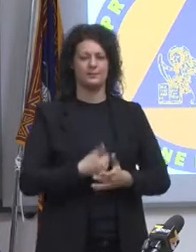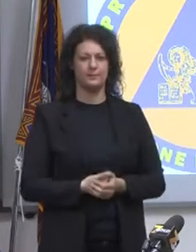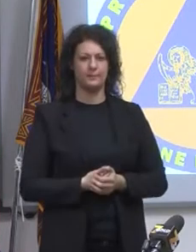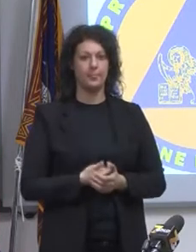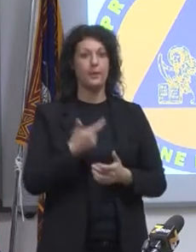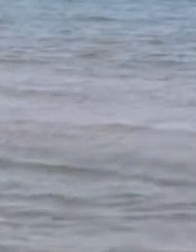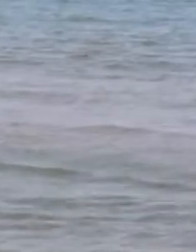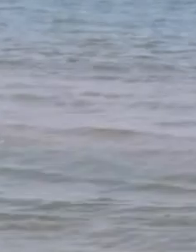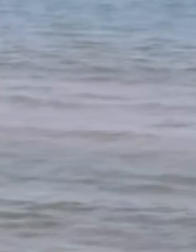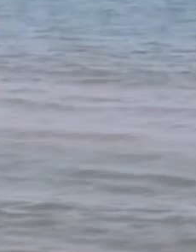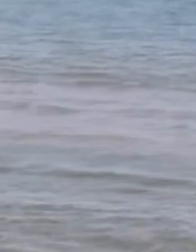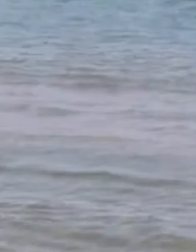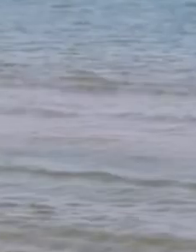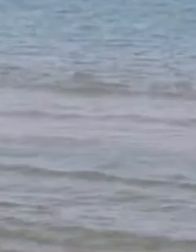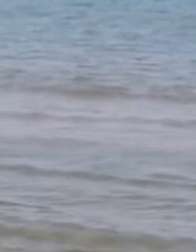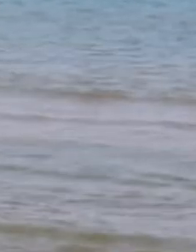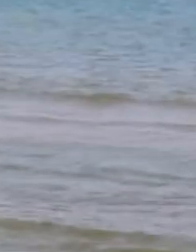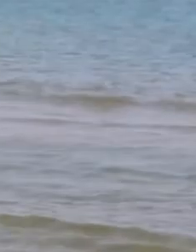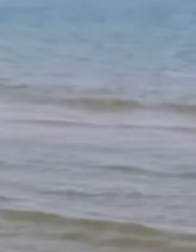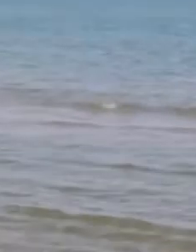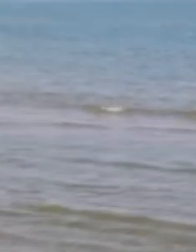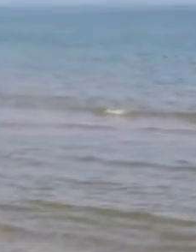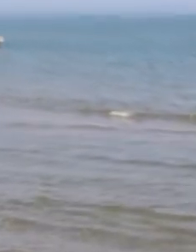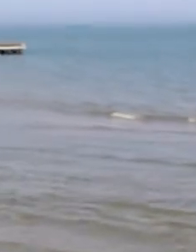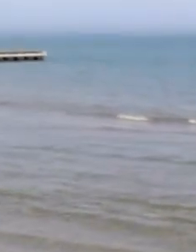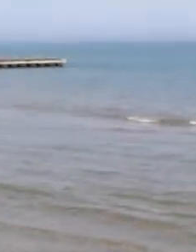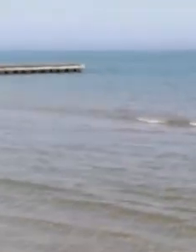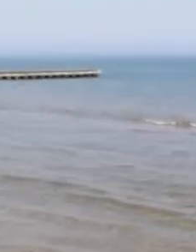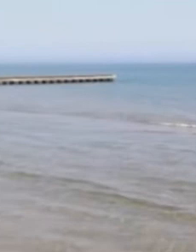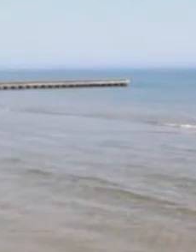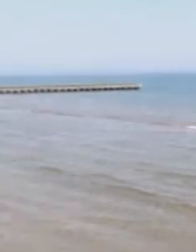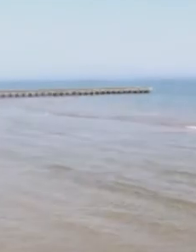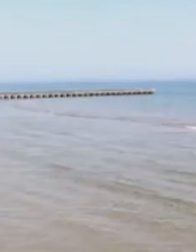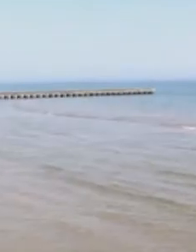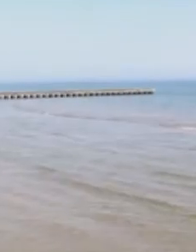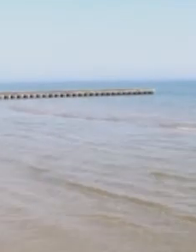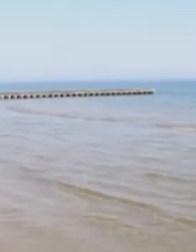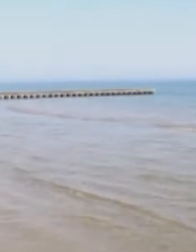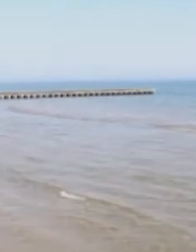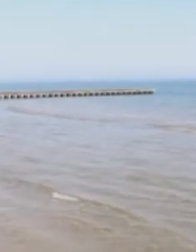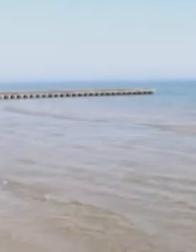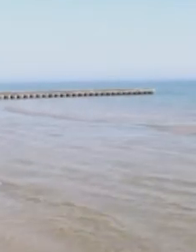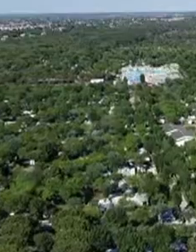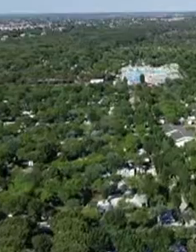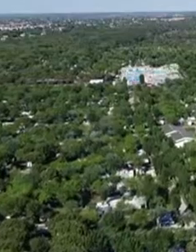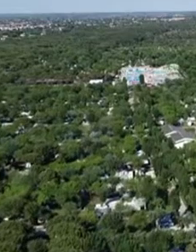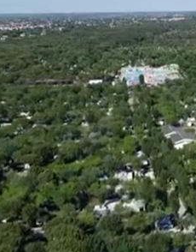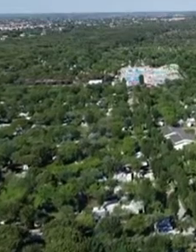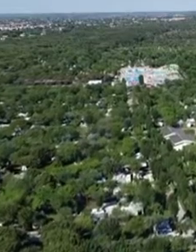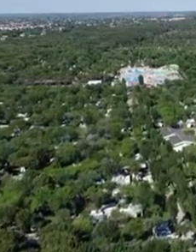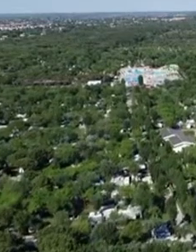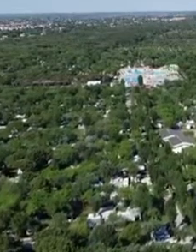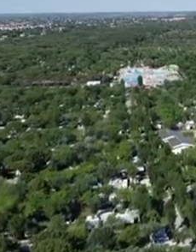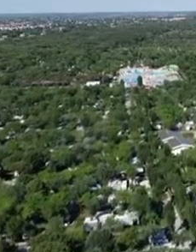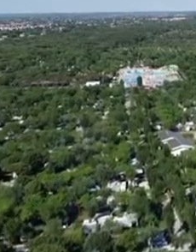questione coccente. La questione è coccente e non solo perché si parla di spiagge e ombrelloni, di fatto tutti regione e imprese stanno